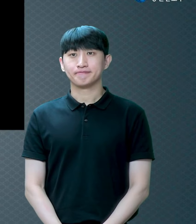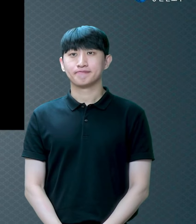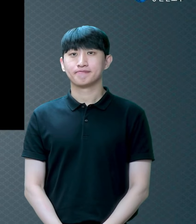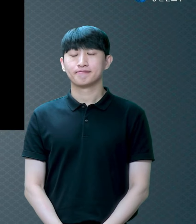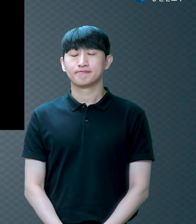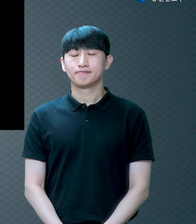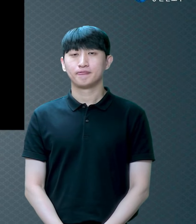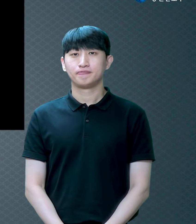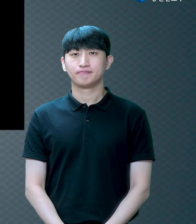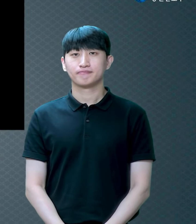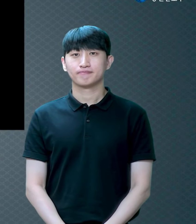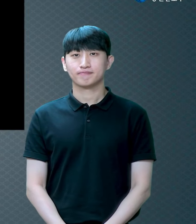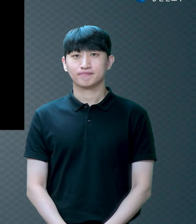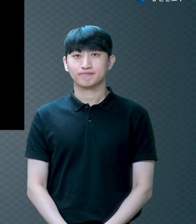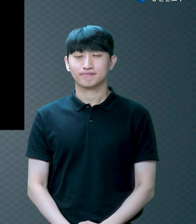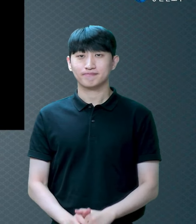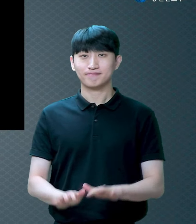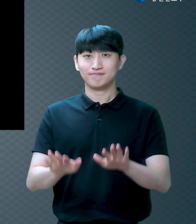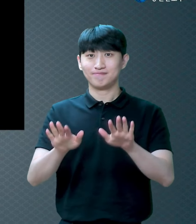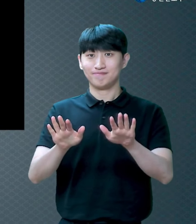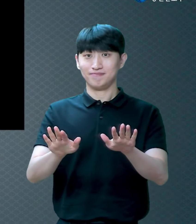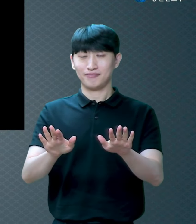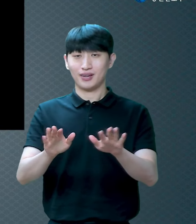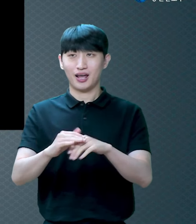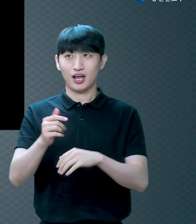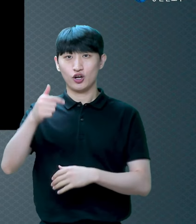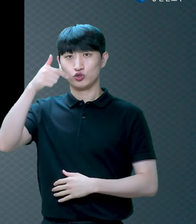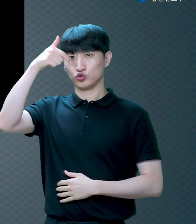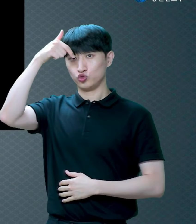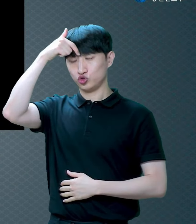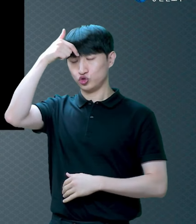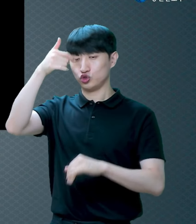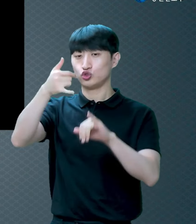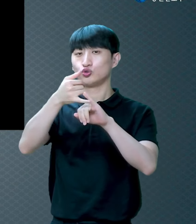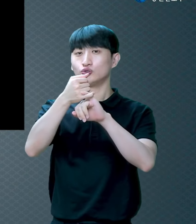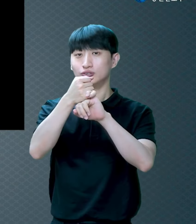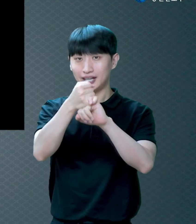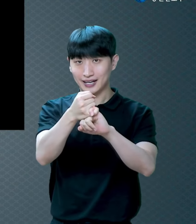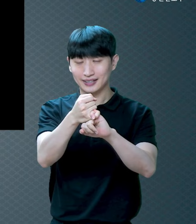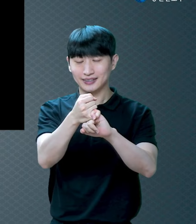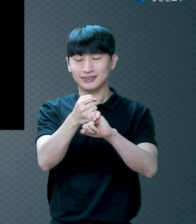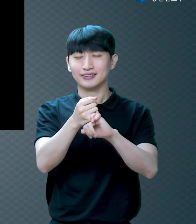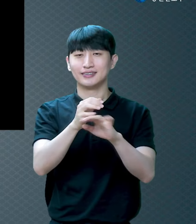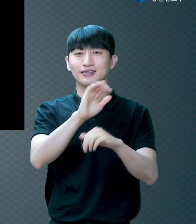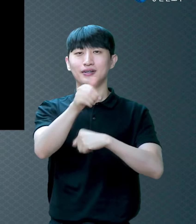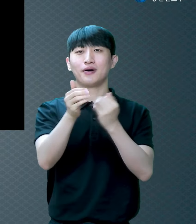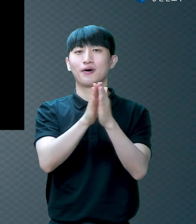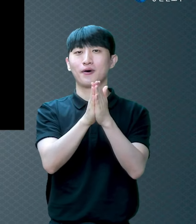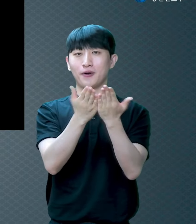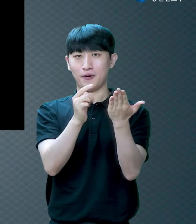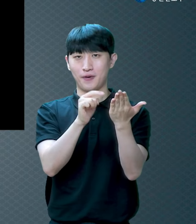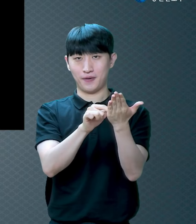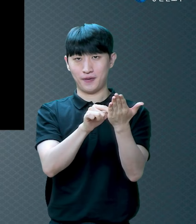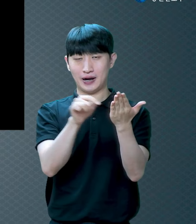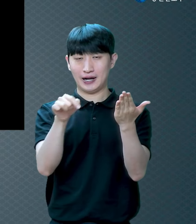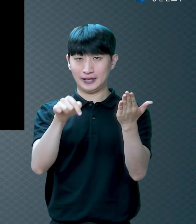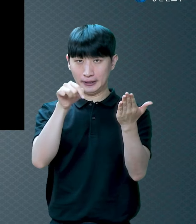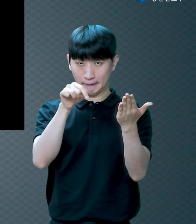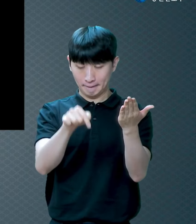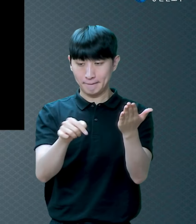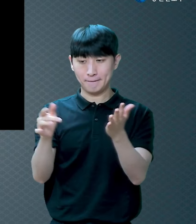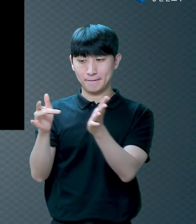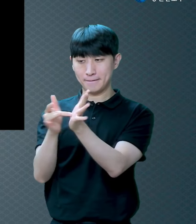속에서는 구약 성경 속에 예수님이 십자가에서